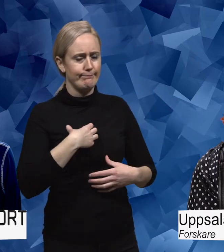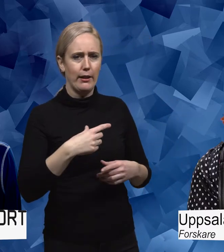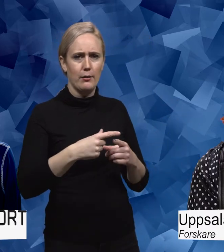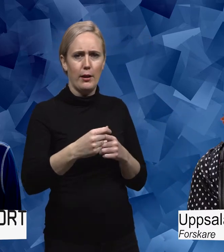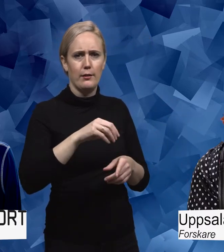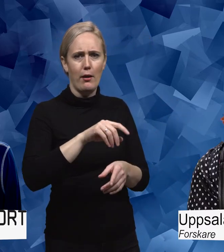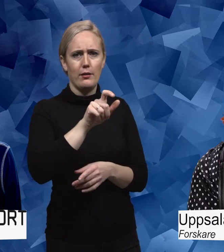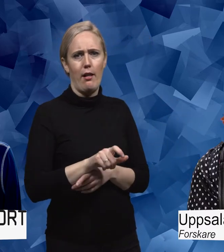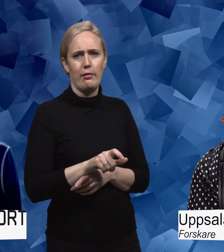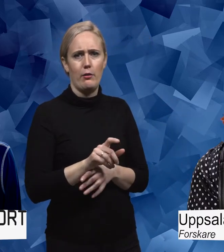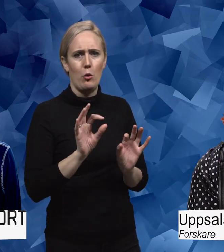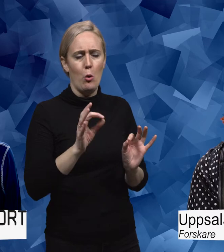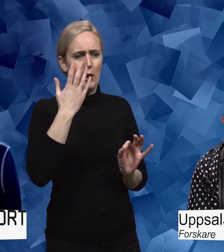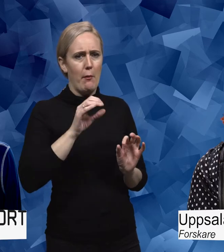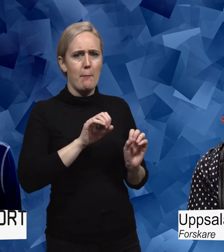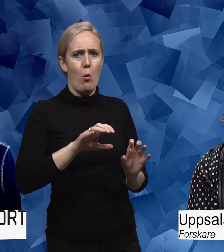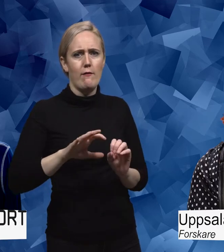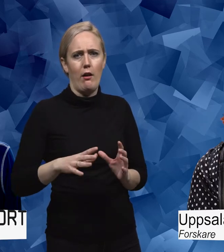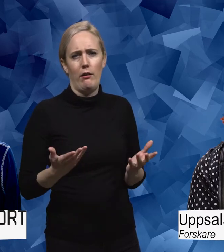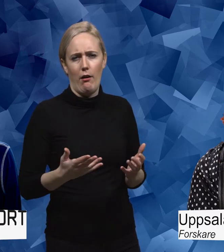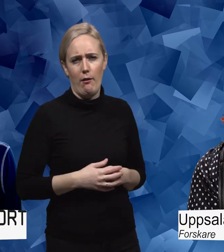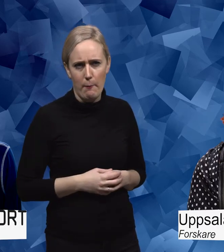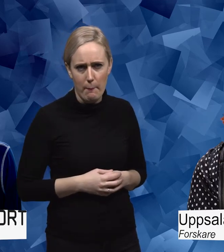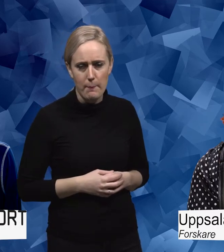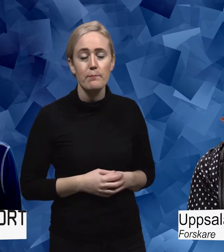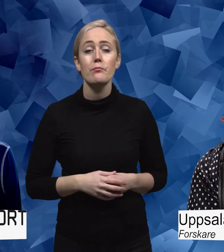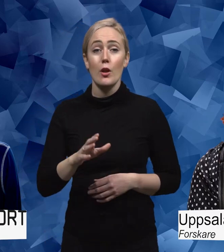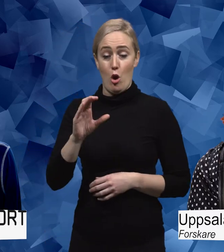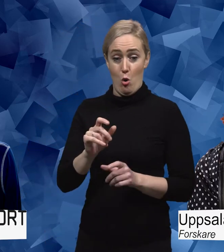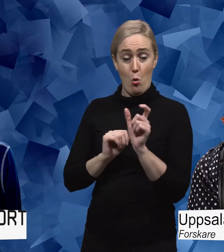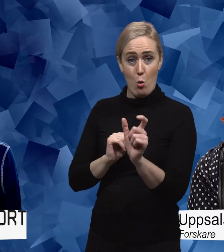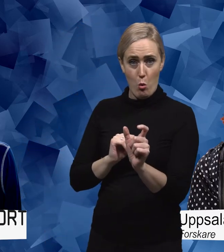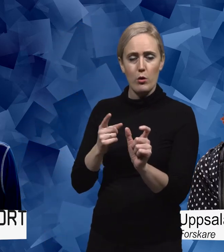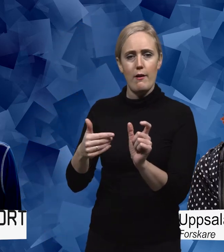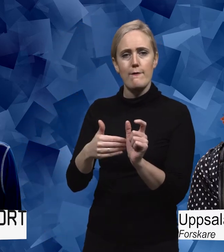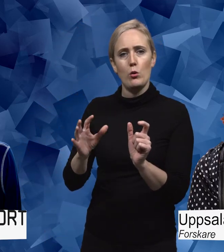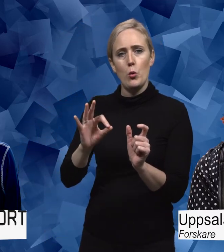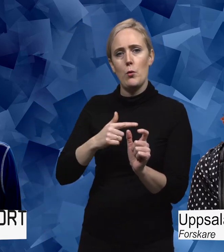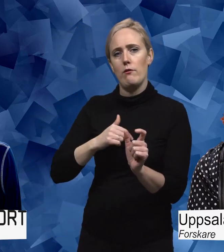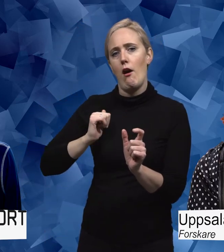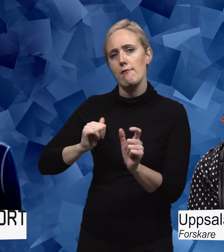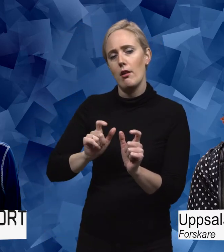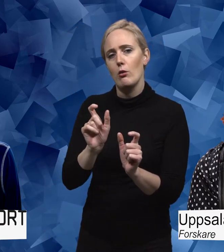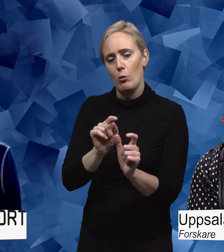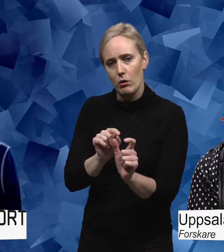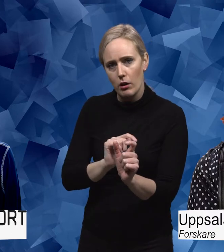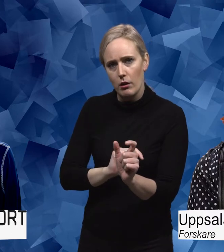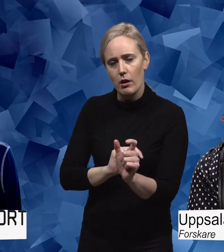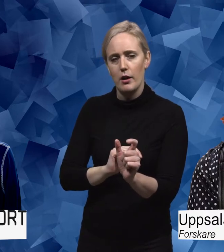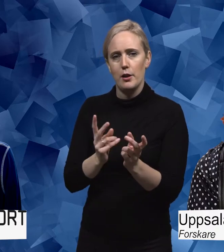betydelse för dem och för andra? Ja, ordet formas av sin användning lite grann. Så spetspatientrörelsen styr